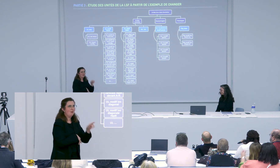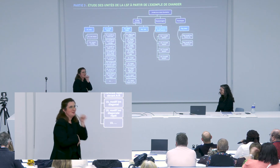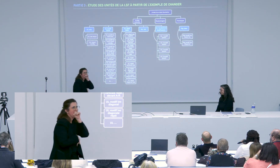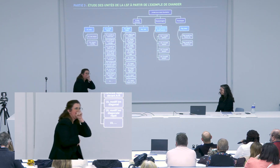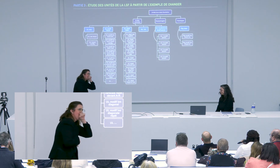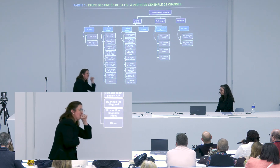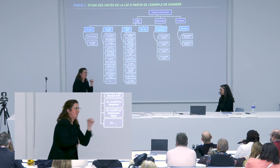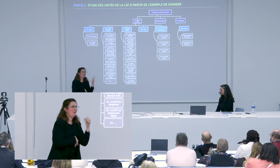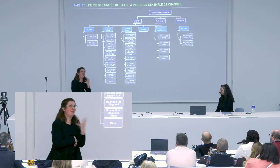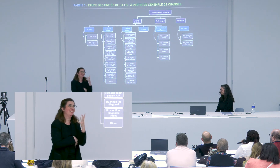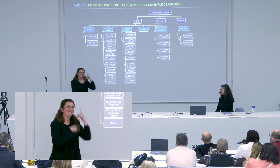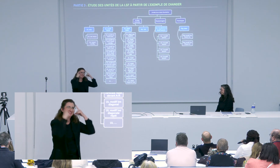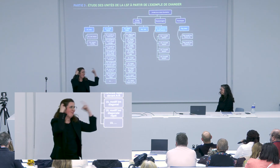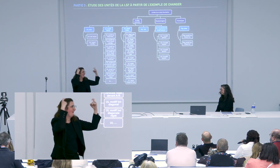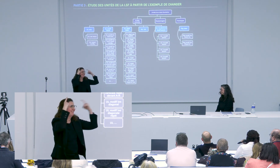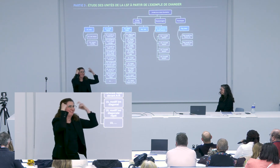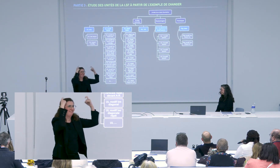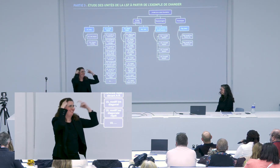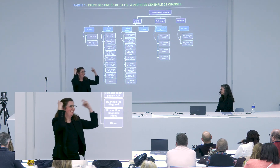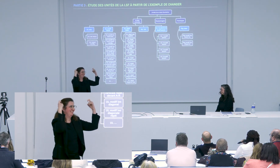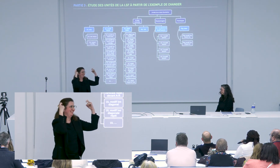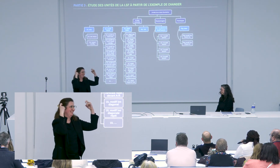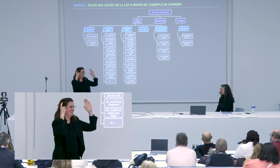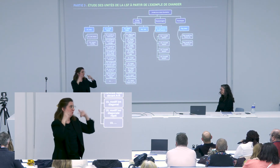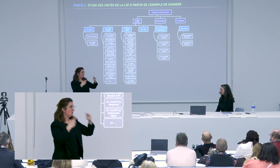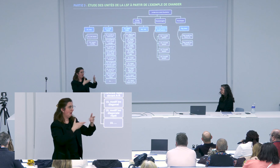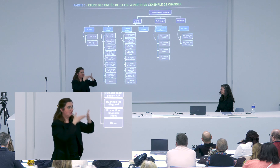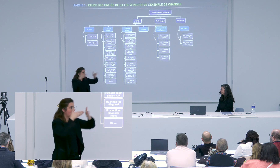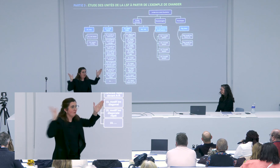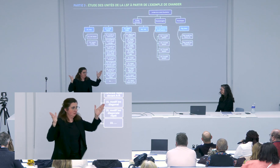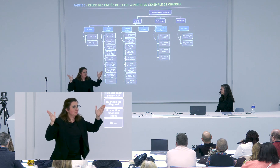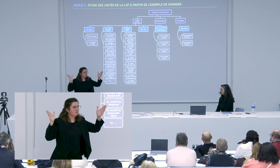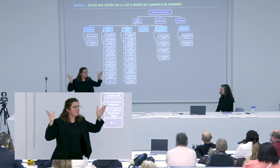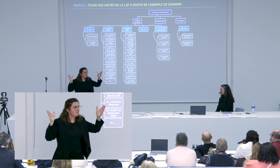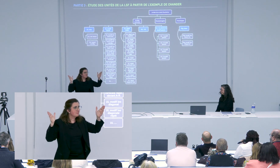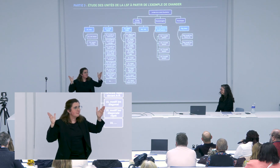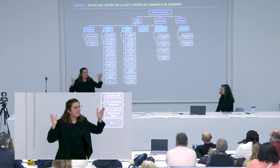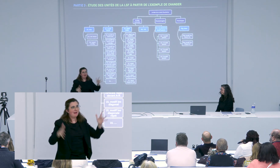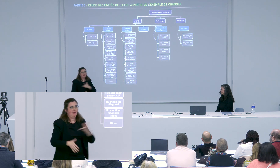aborder ça avec objectivité et bien entendu ta passion pour la théorie